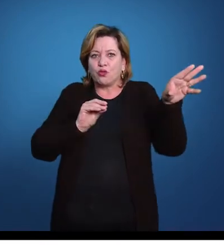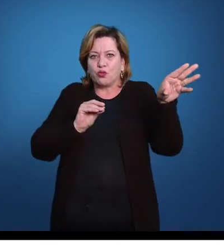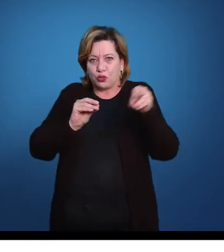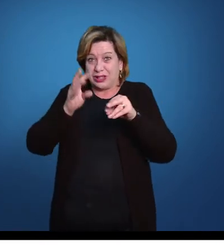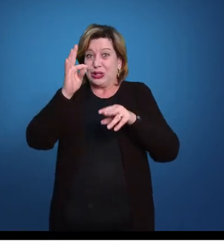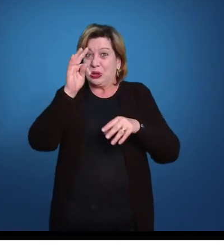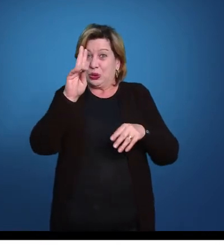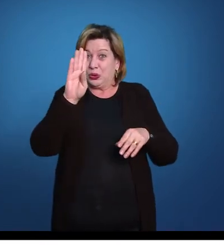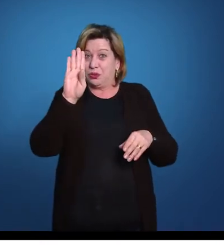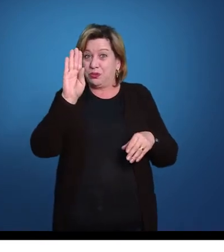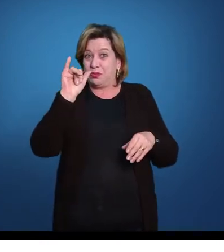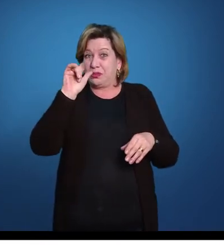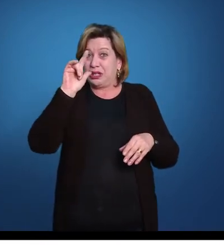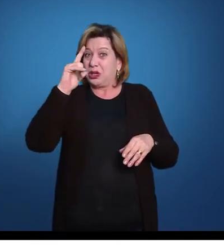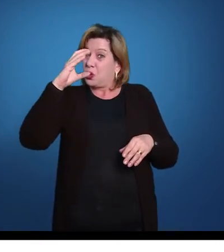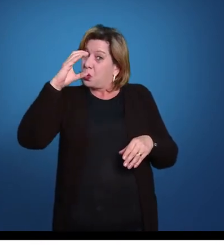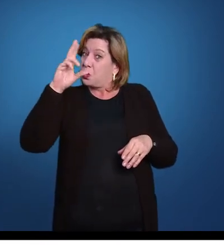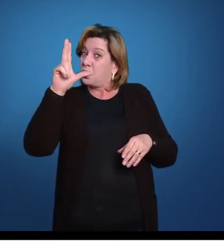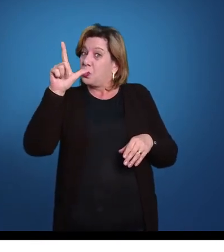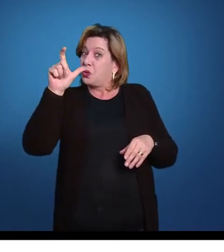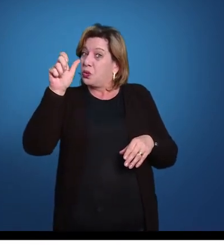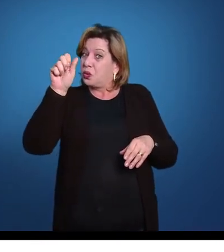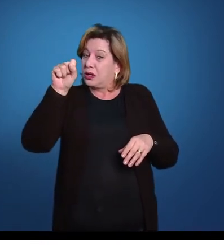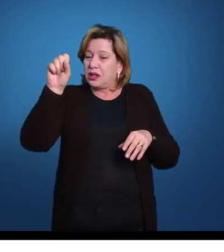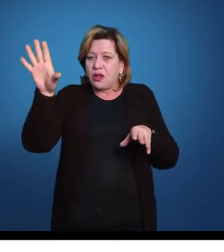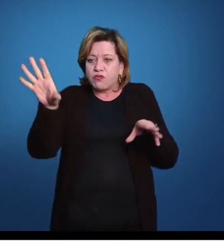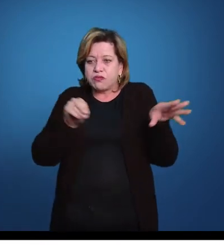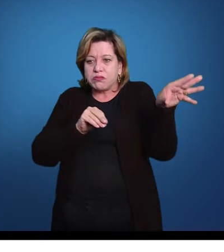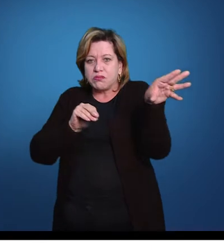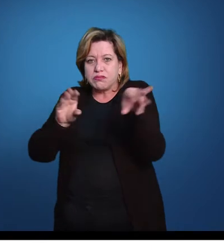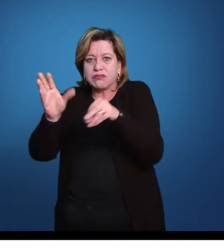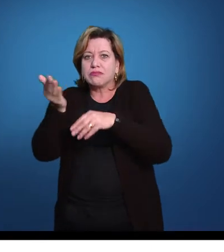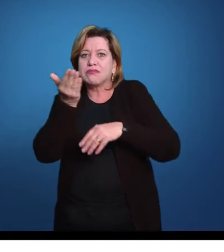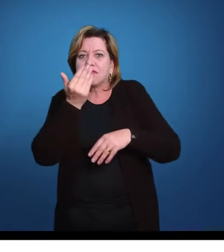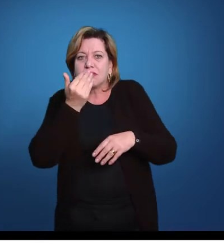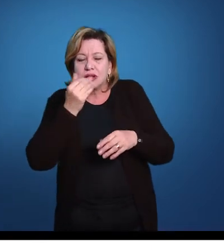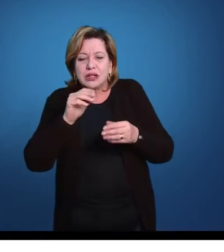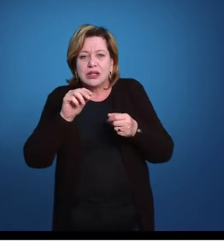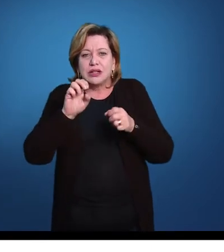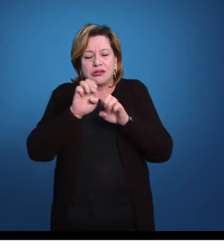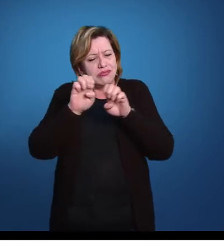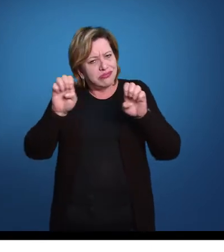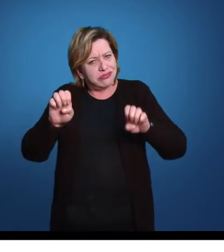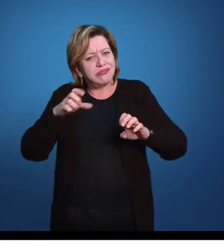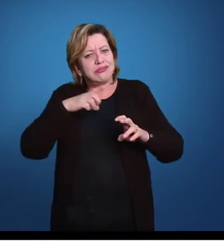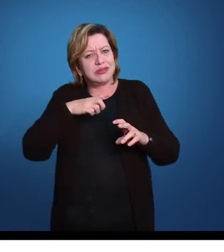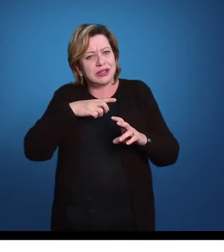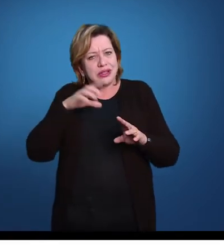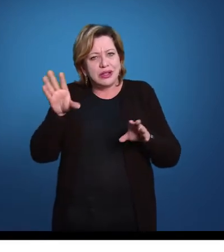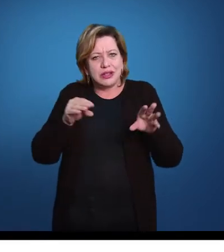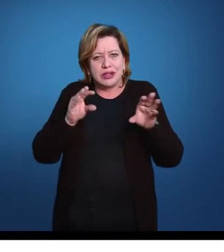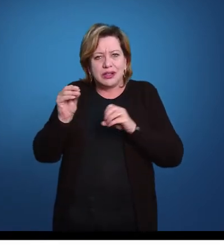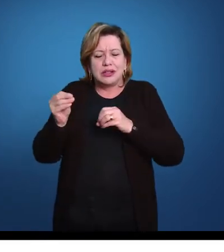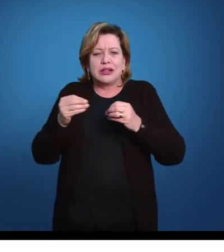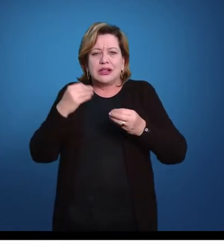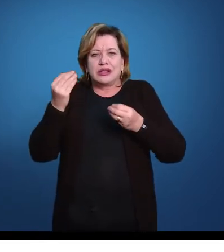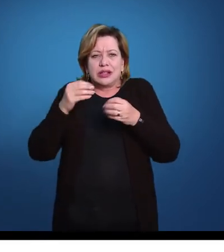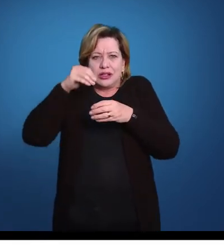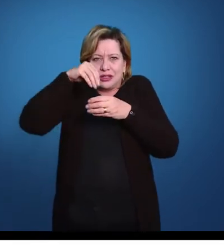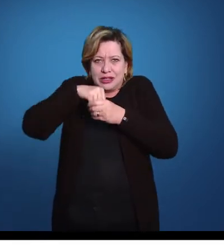cerdas, algum tipo de lofóforo, alguma estrutura que faz captação de alimento, uma vez que ele mora no tubo, ele não sai mais atrás do alimento, ele